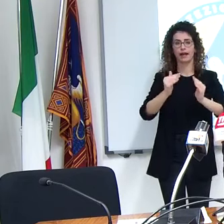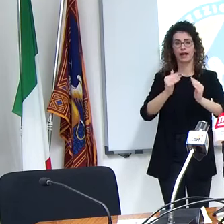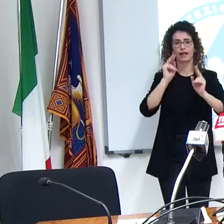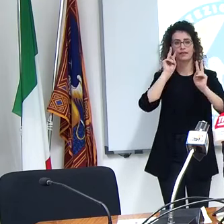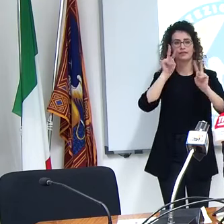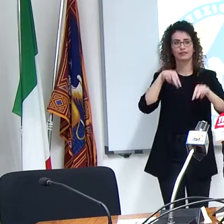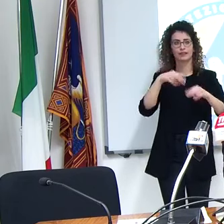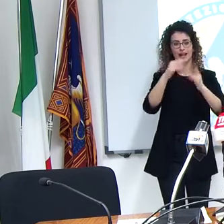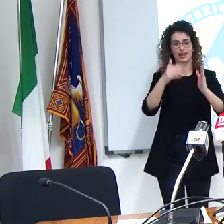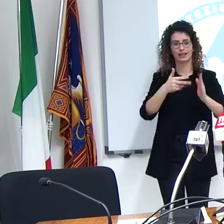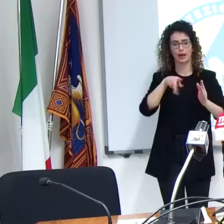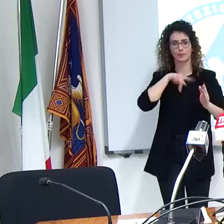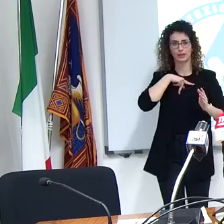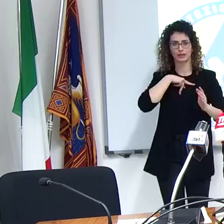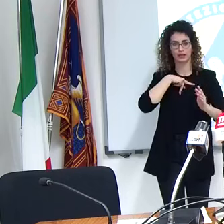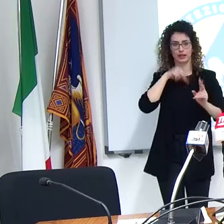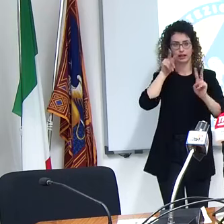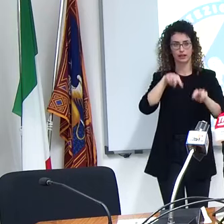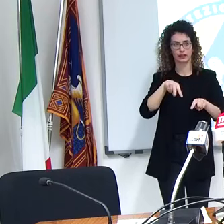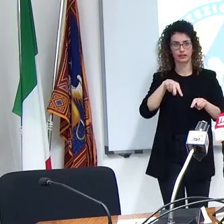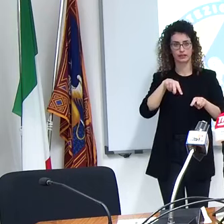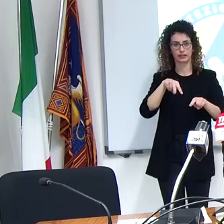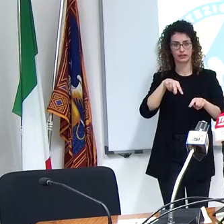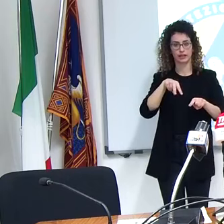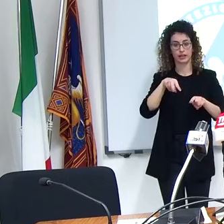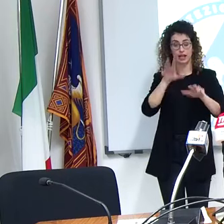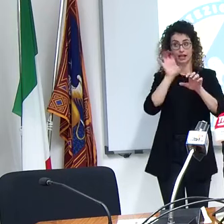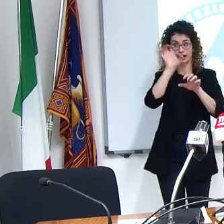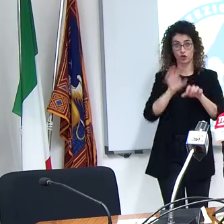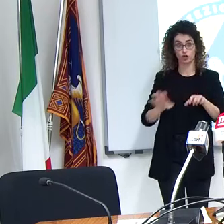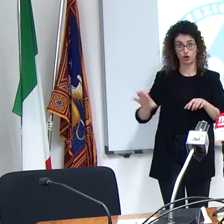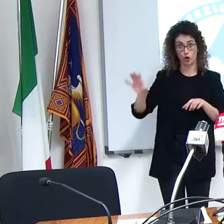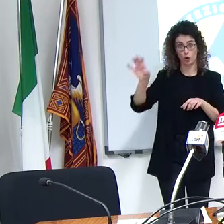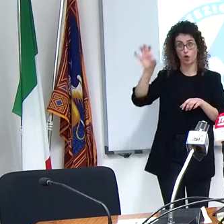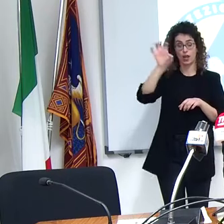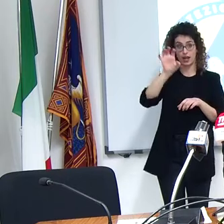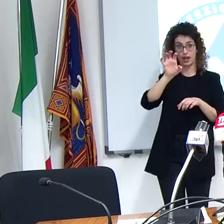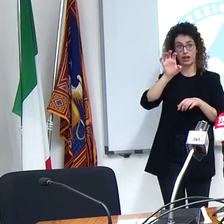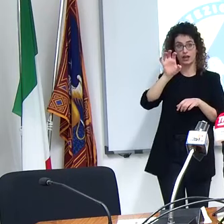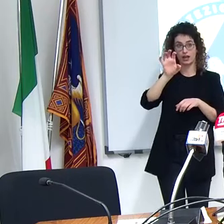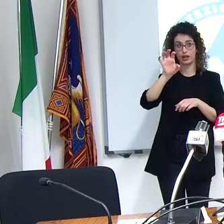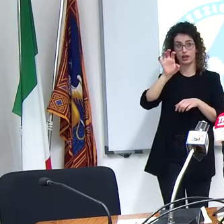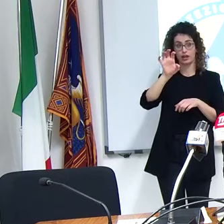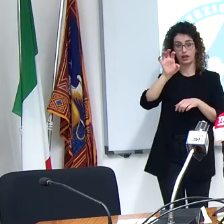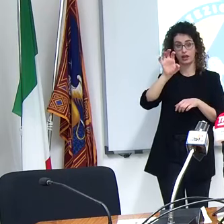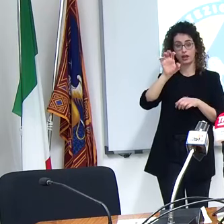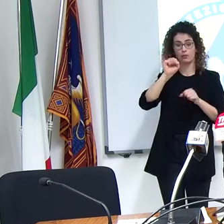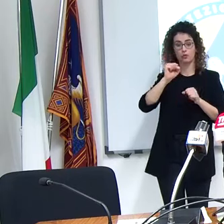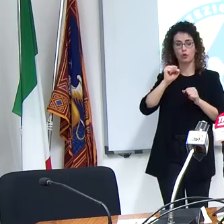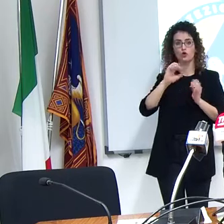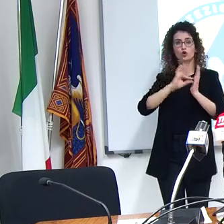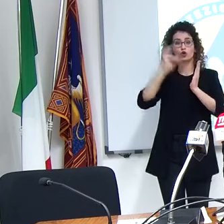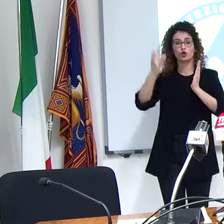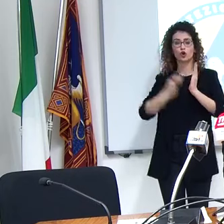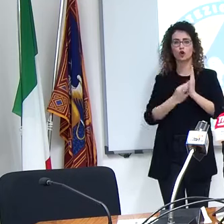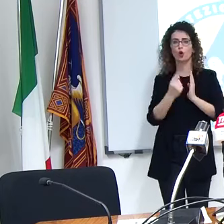abitazioni private in territorio regionale da svolgere una volta al giorno per quei tre